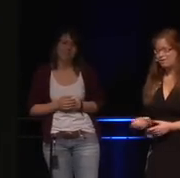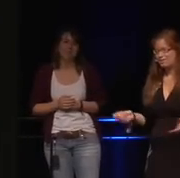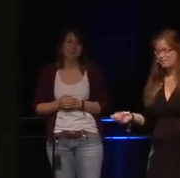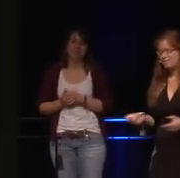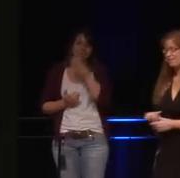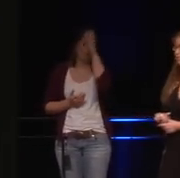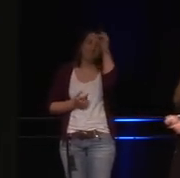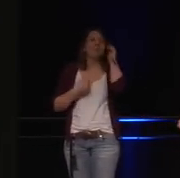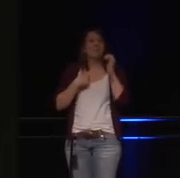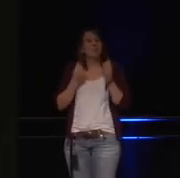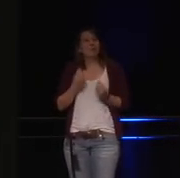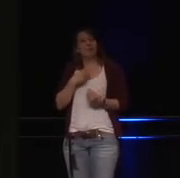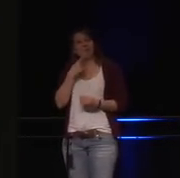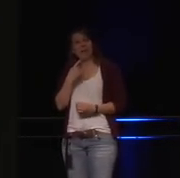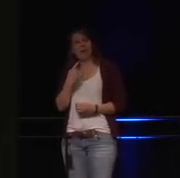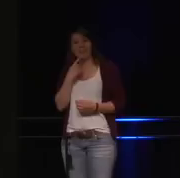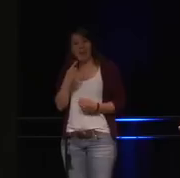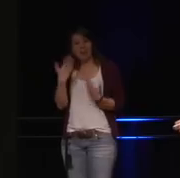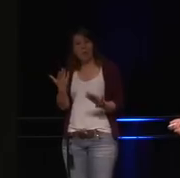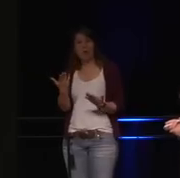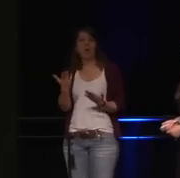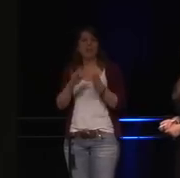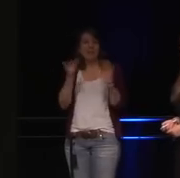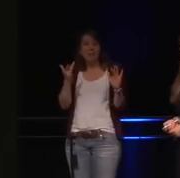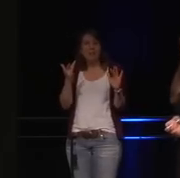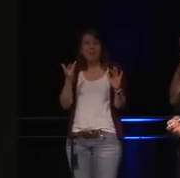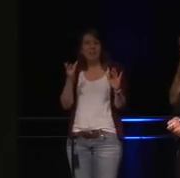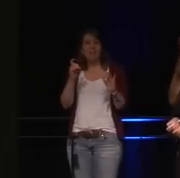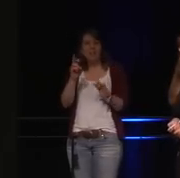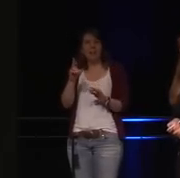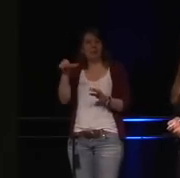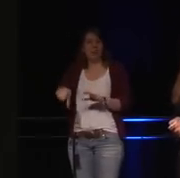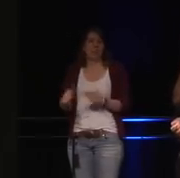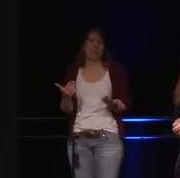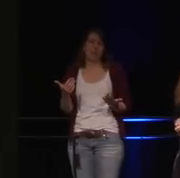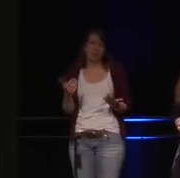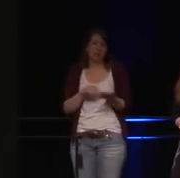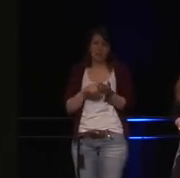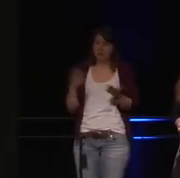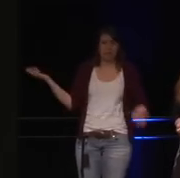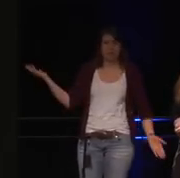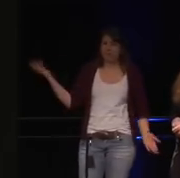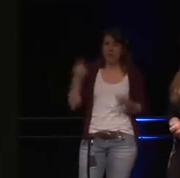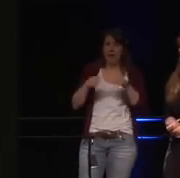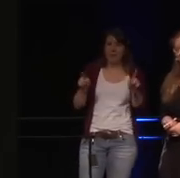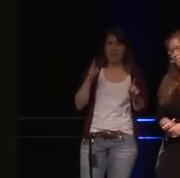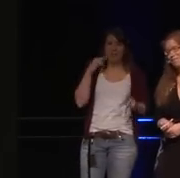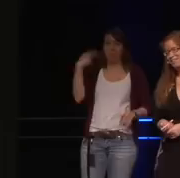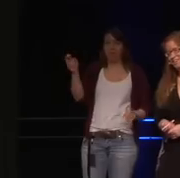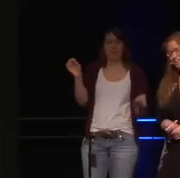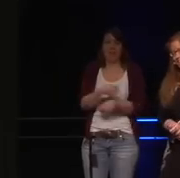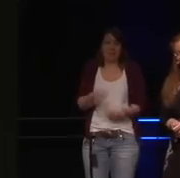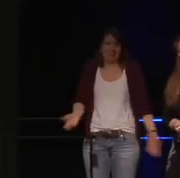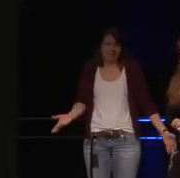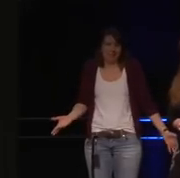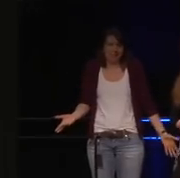ich nenne es Internet der Scheiße, weil man nichts anderes dazu sagen kann.